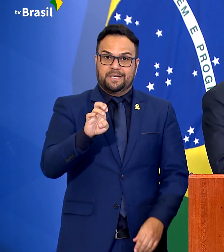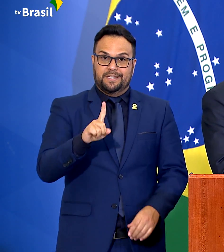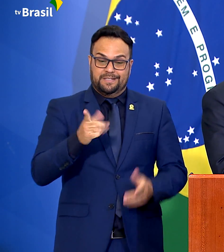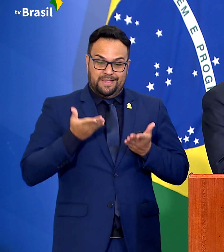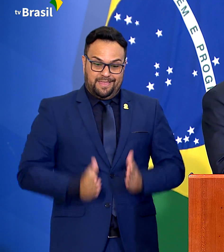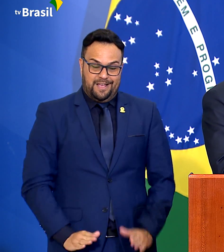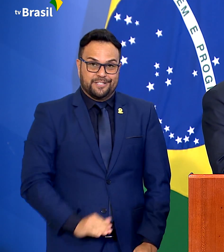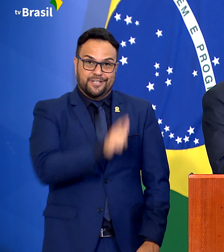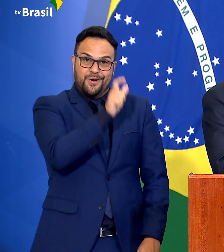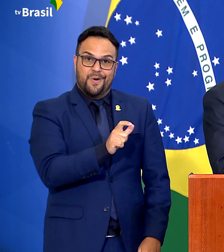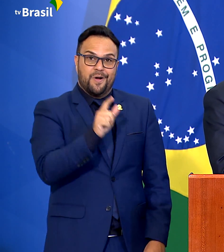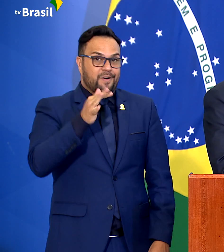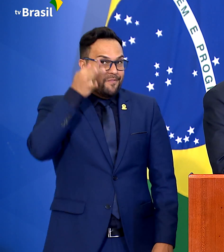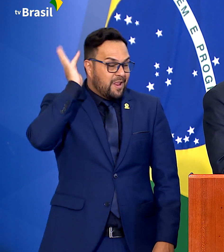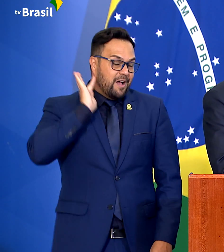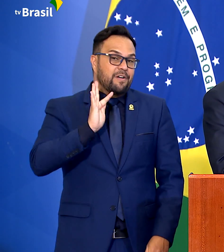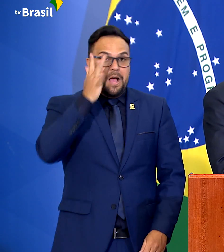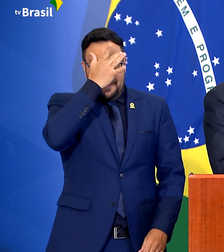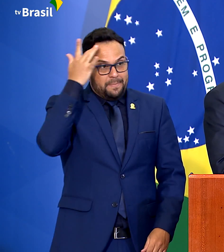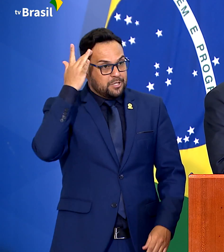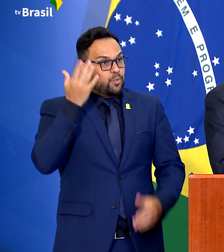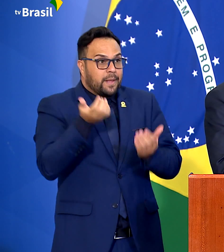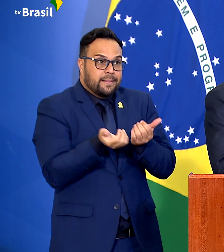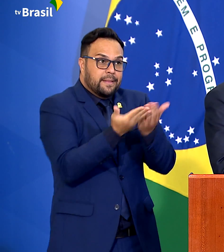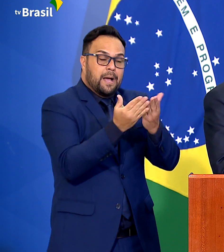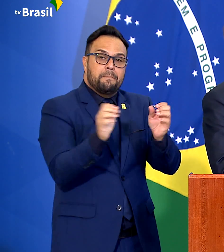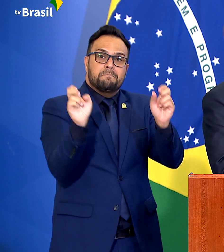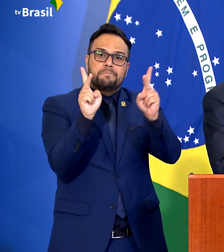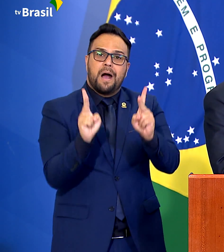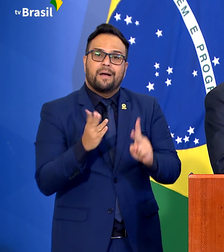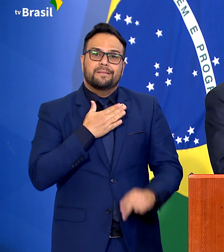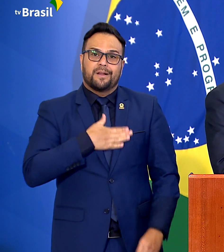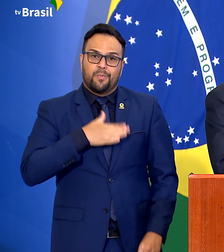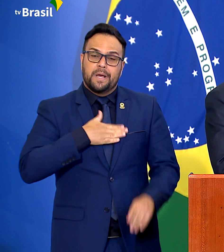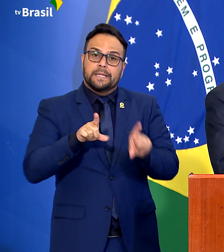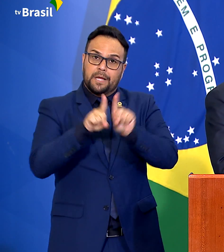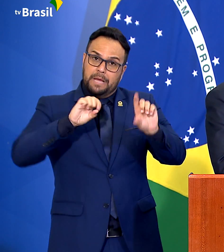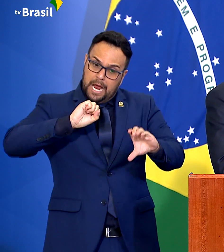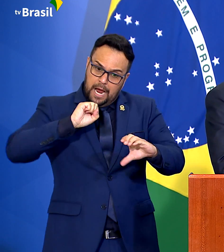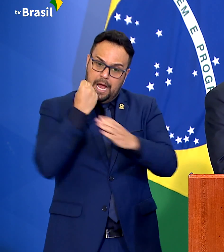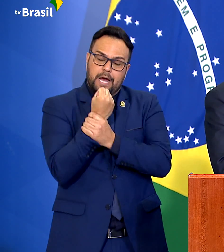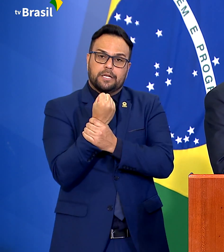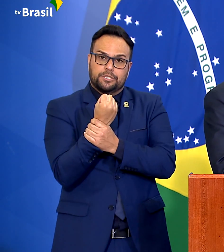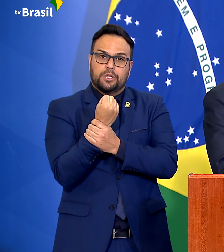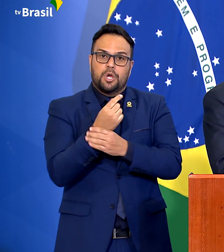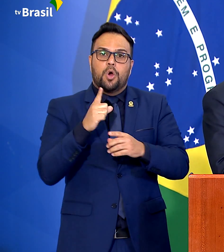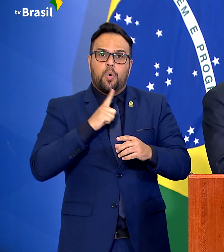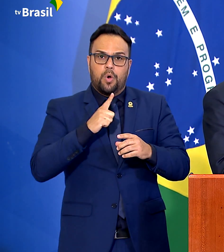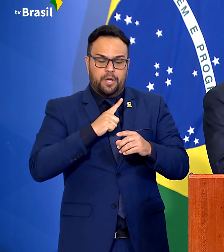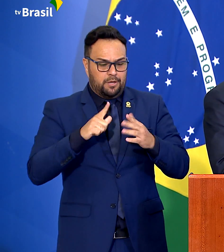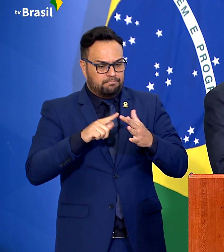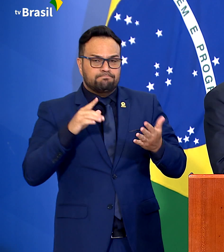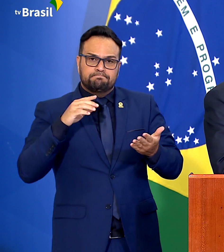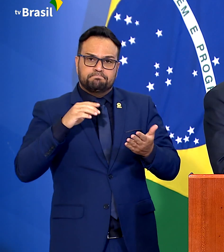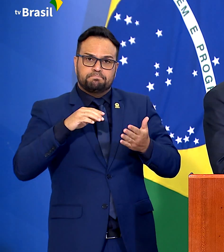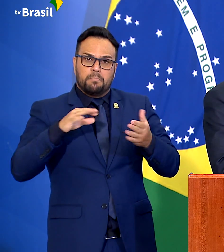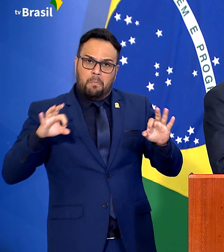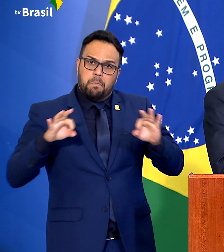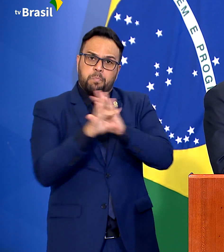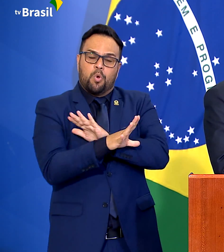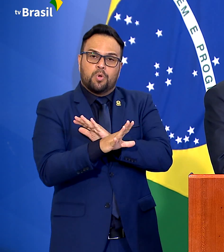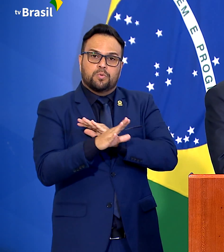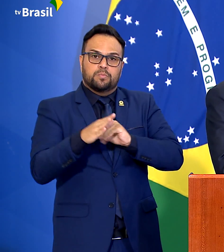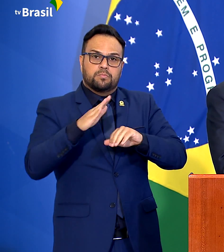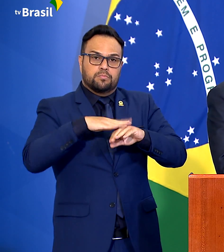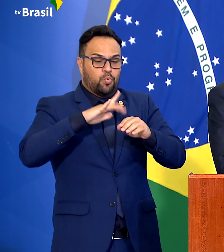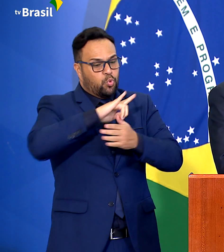levando essas pessoas paz, tranquilidade e a garantia de ter algo de concreto em suas mãos. No